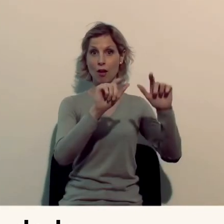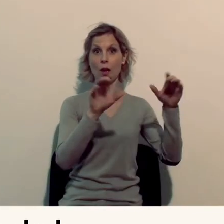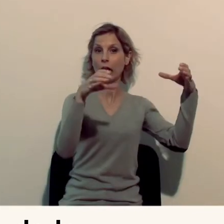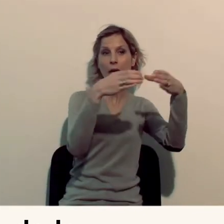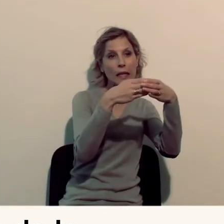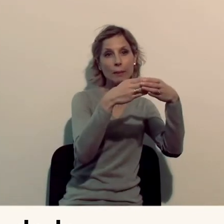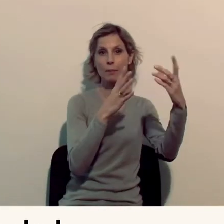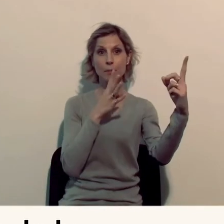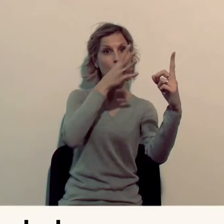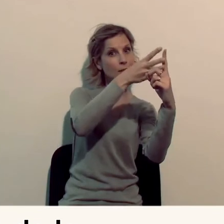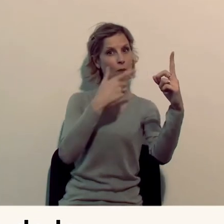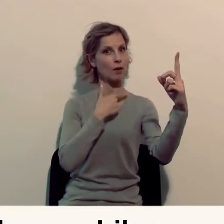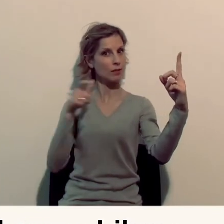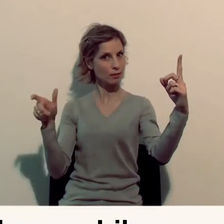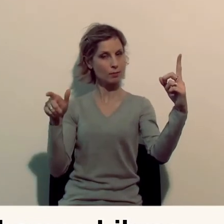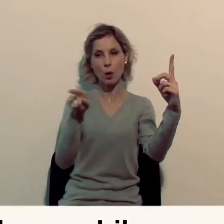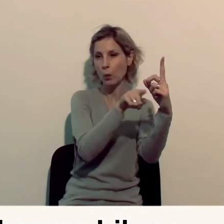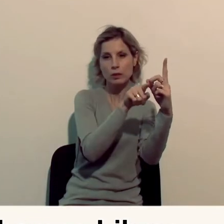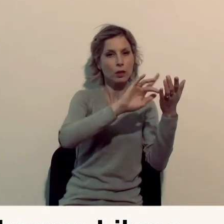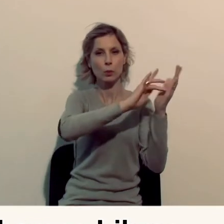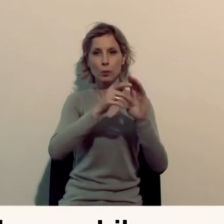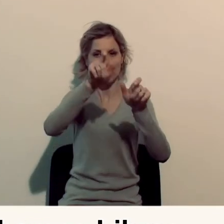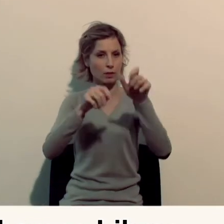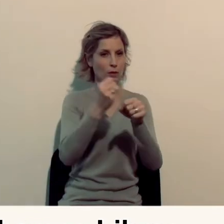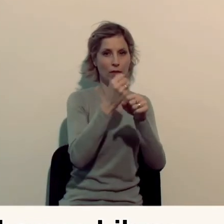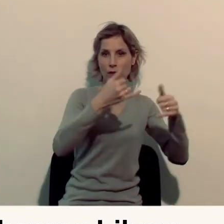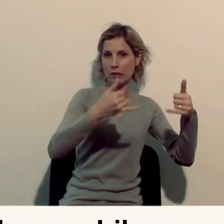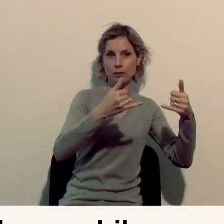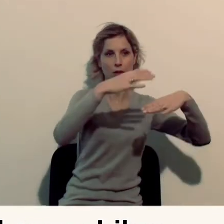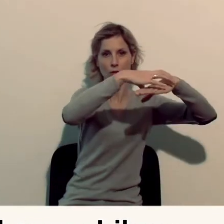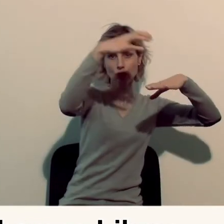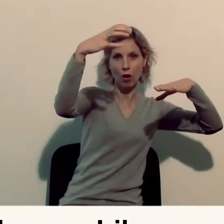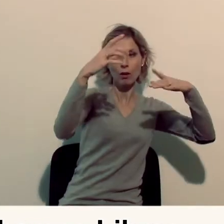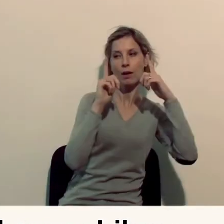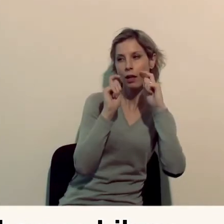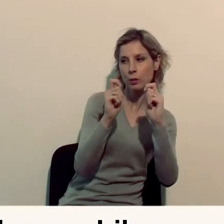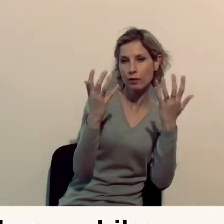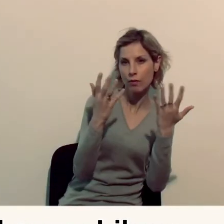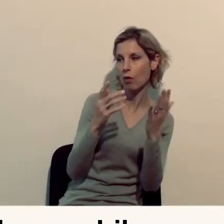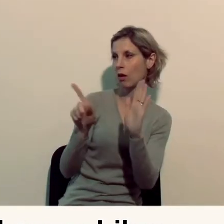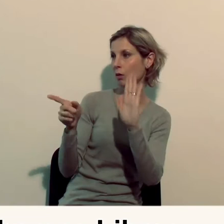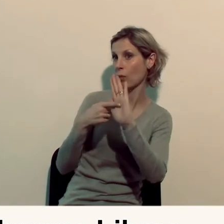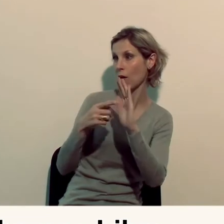Sous l'impulsion de la mission Accessibilité, tout le personnel des champs libres veille à l'accès de tous au bâtiment.